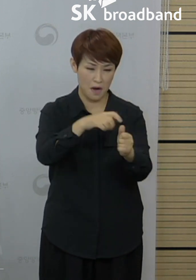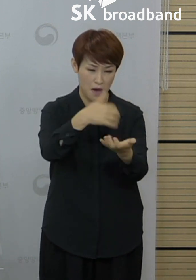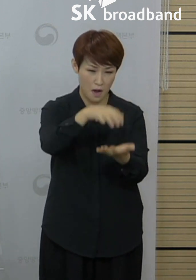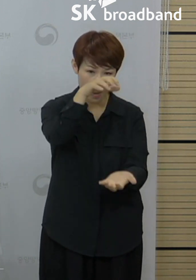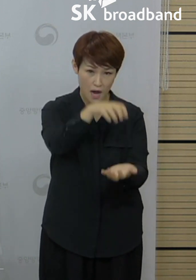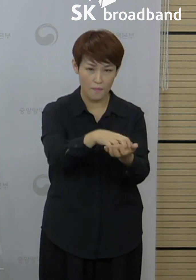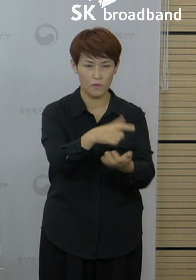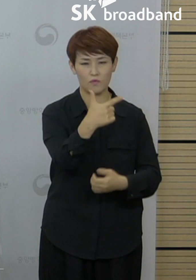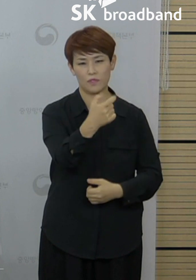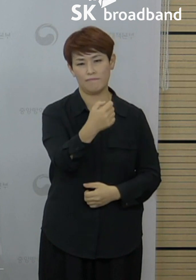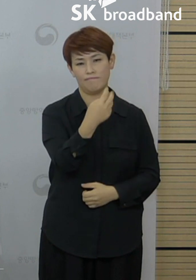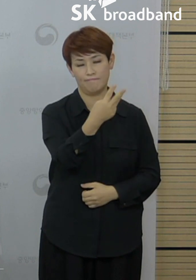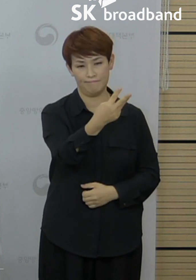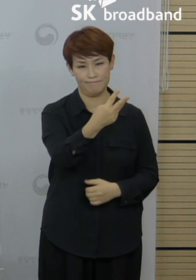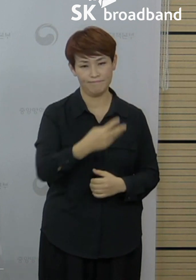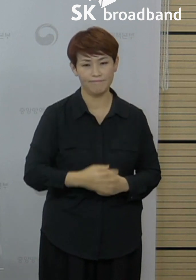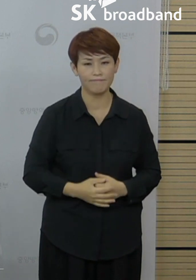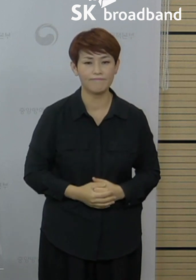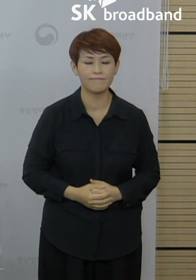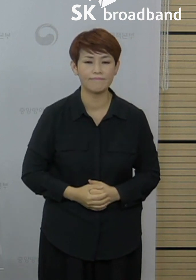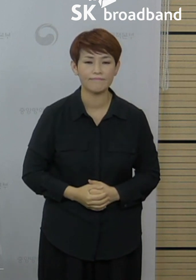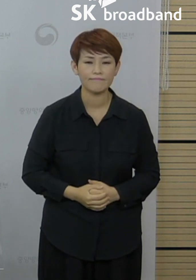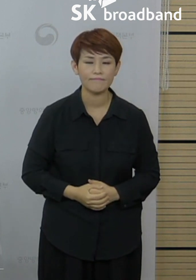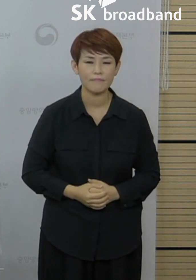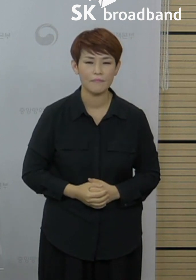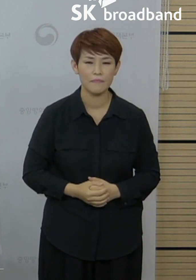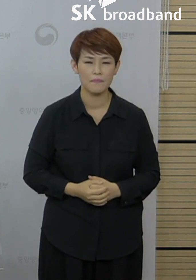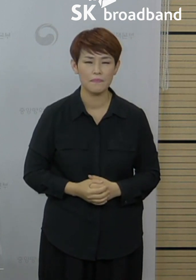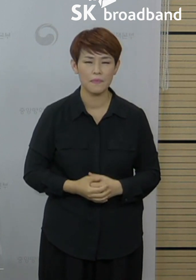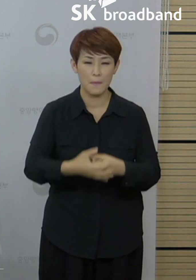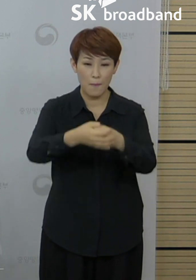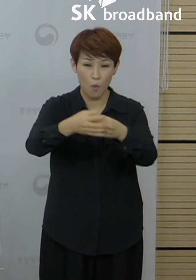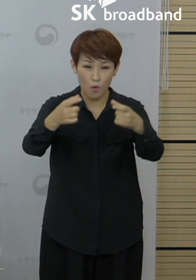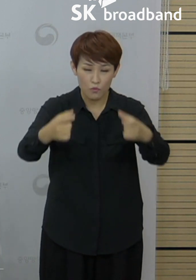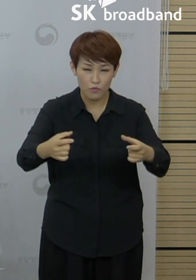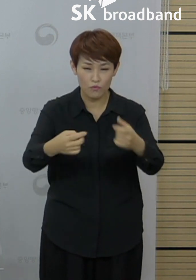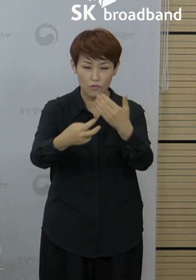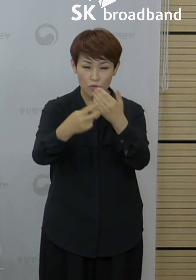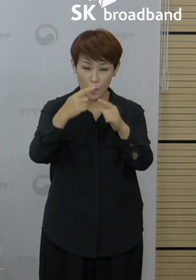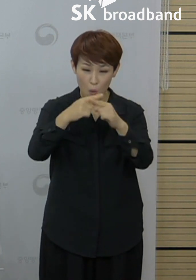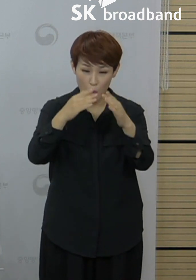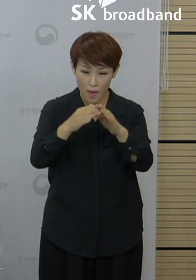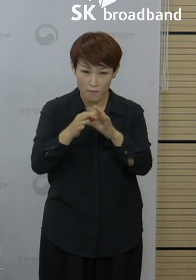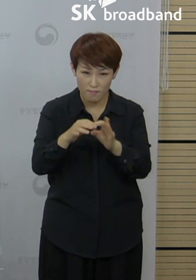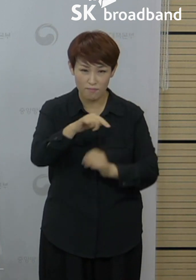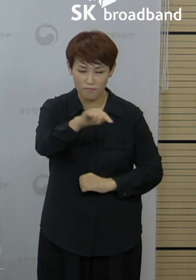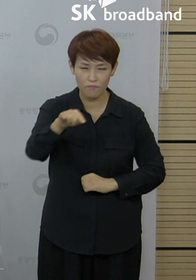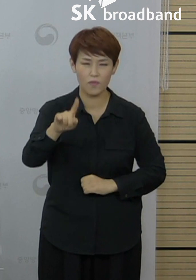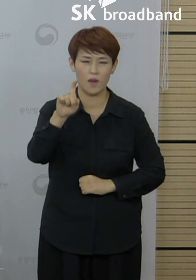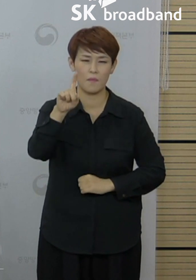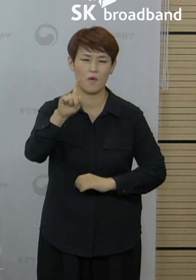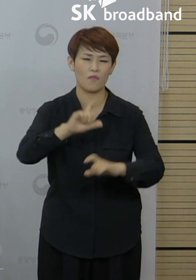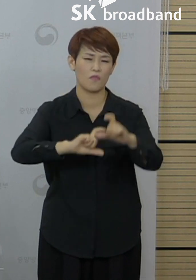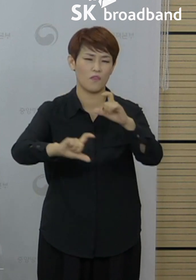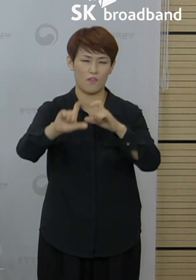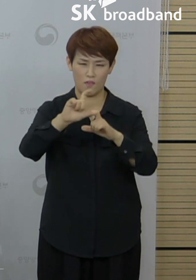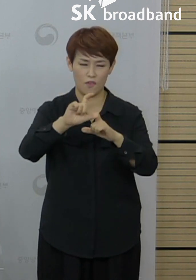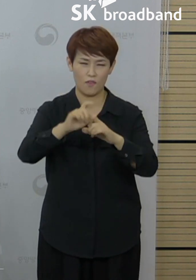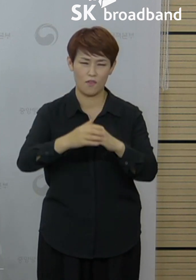63명이 되었습니다. 서울 마포구 소지의 교회와 관련해서 11명이 추가 확진되었습니다.